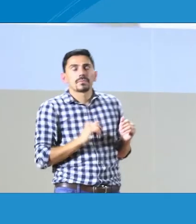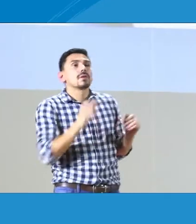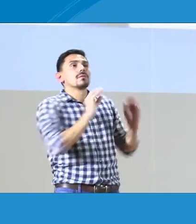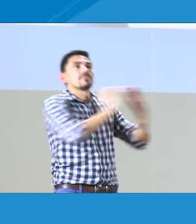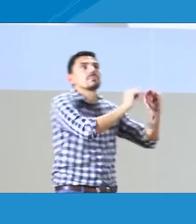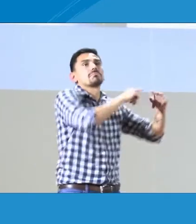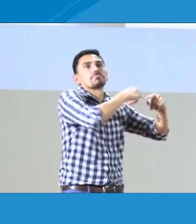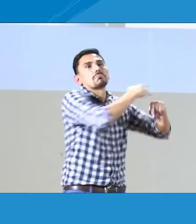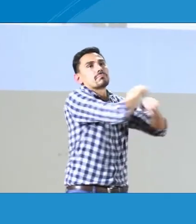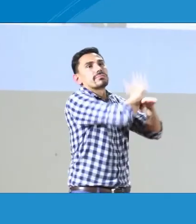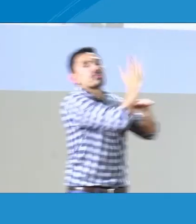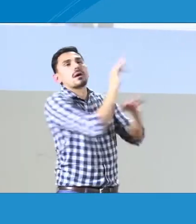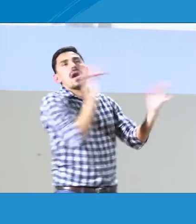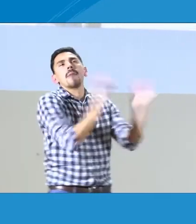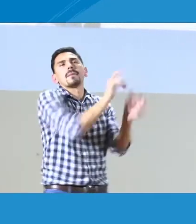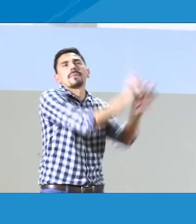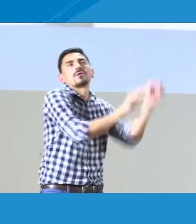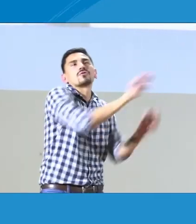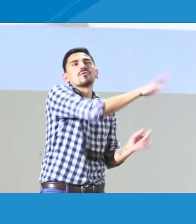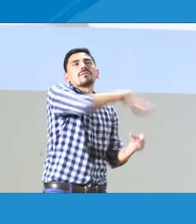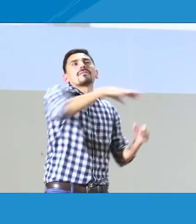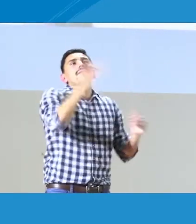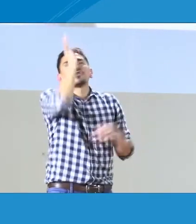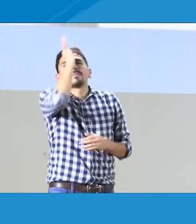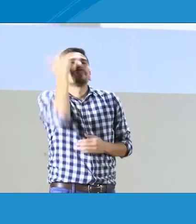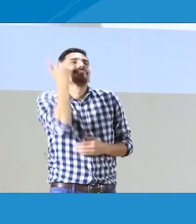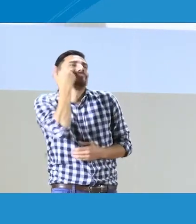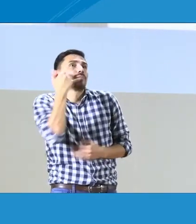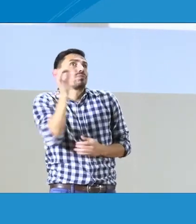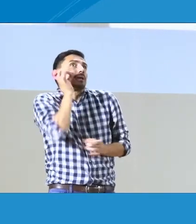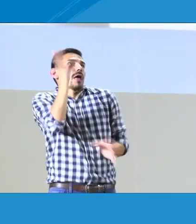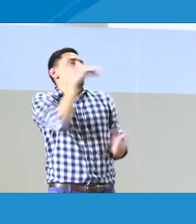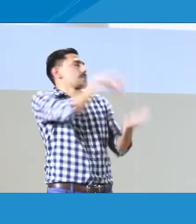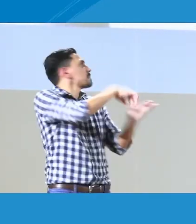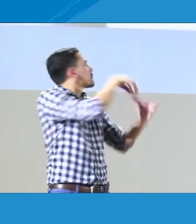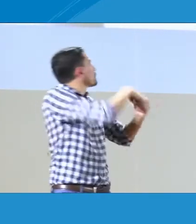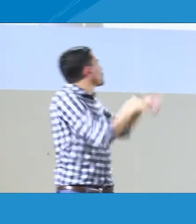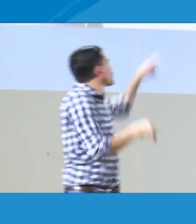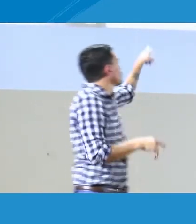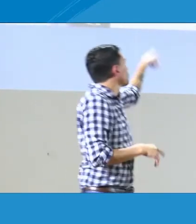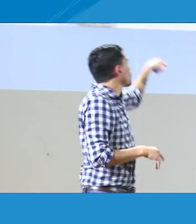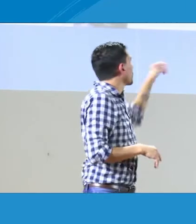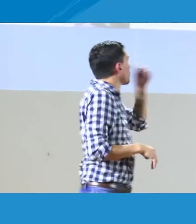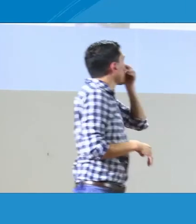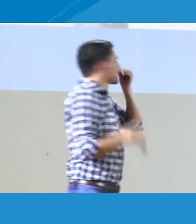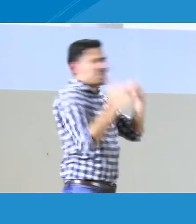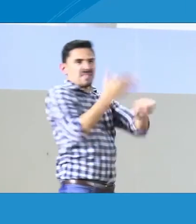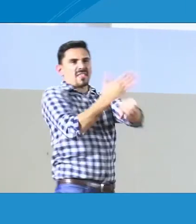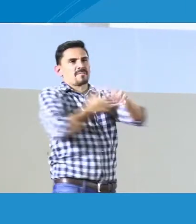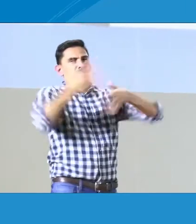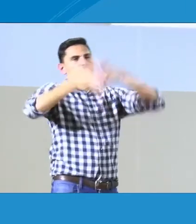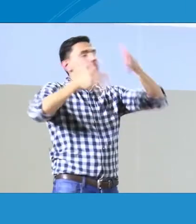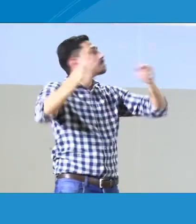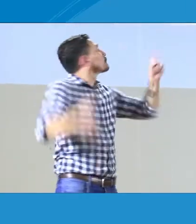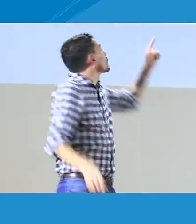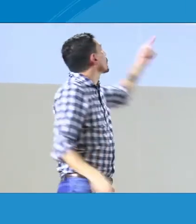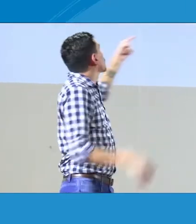personas que van a ejercer el tema educativo con ellos, sino, pues, van a tener unos horarios y se va a hacer en el